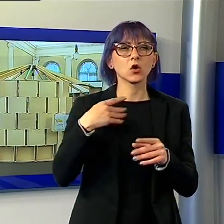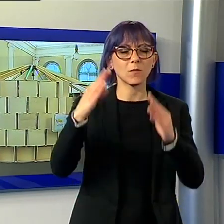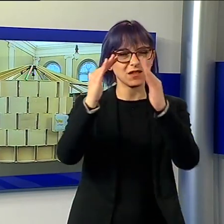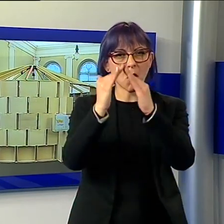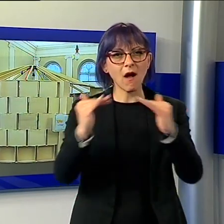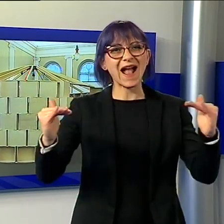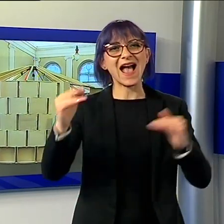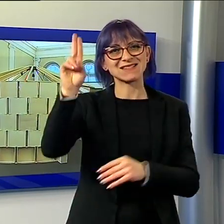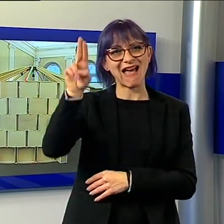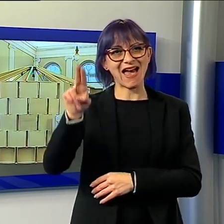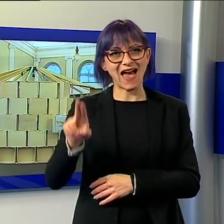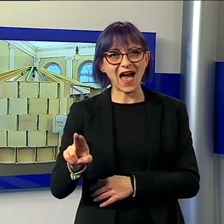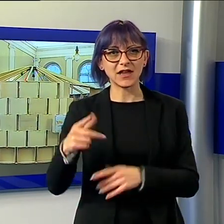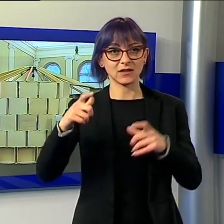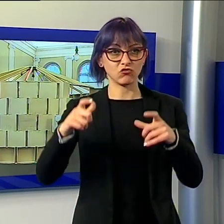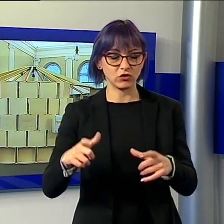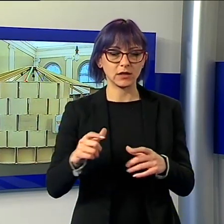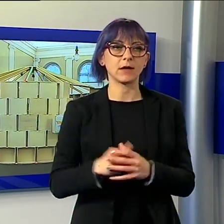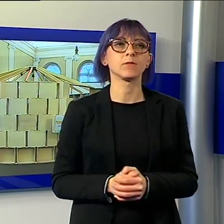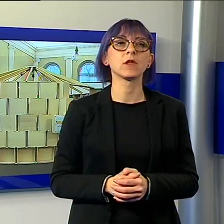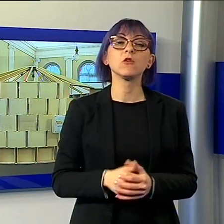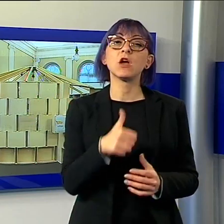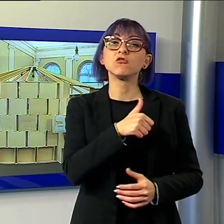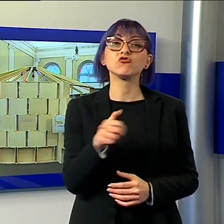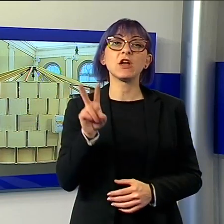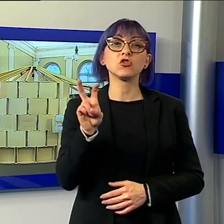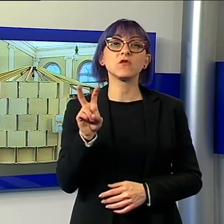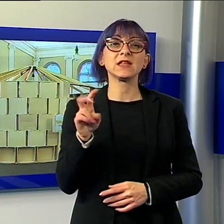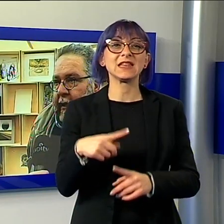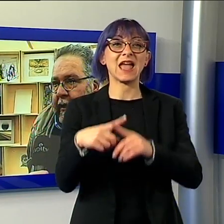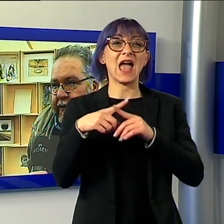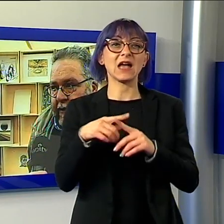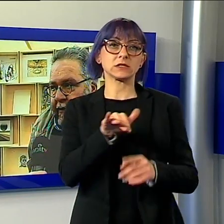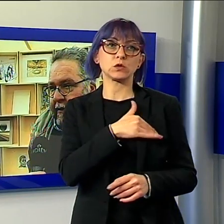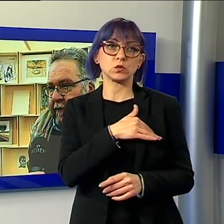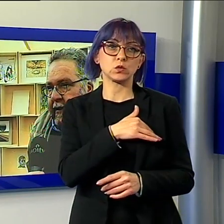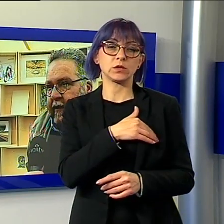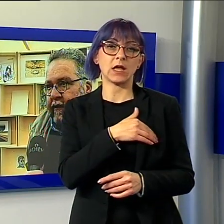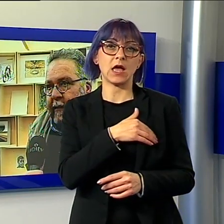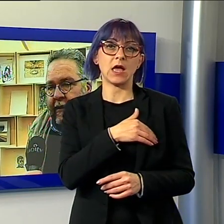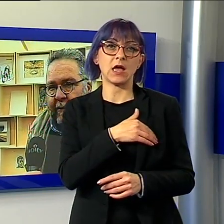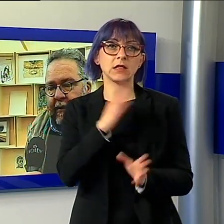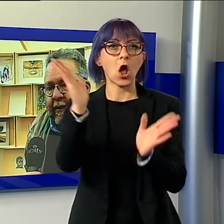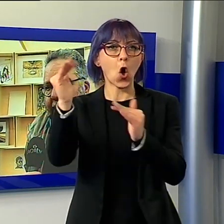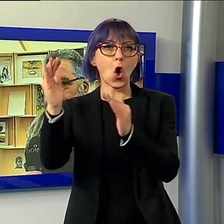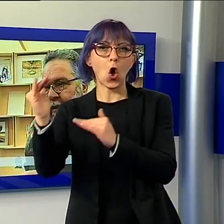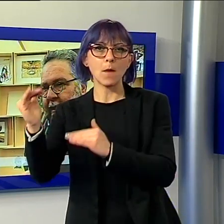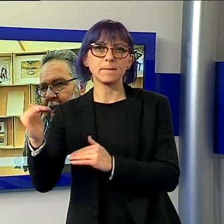All'appello del Passaglia hanno risposto in 120 ex alunni. 120 di varie discipline perché la